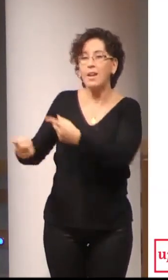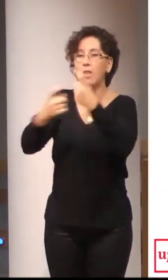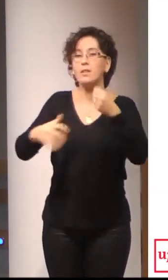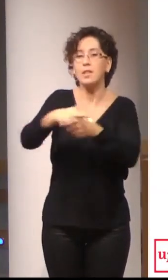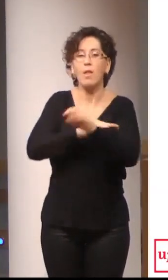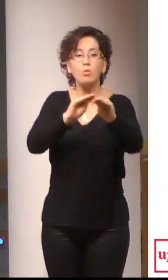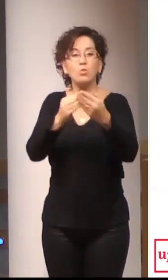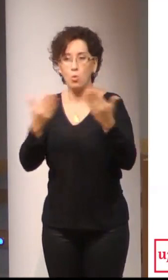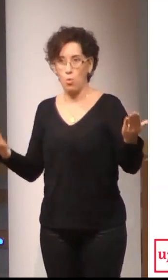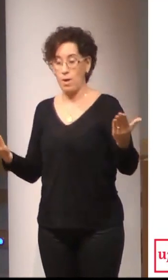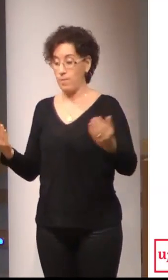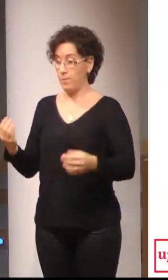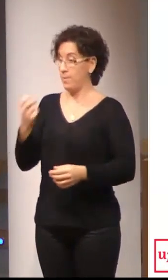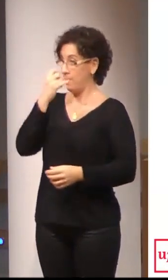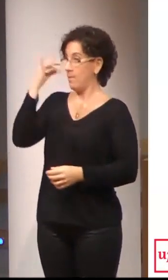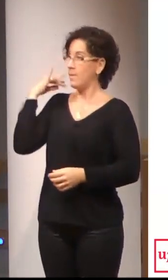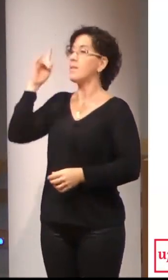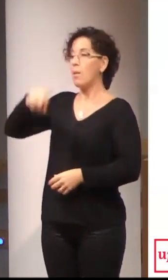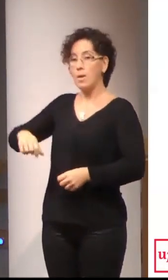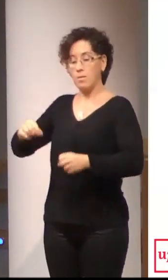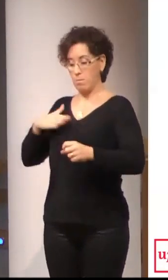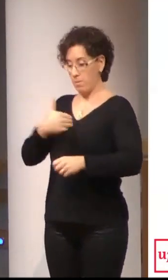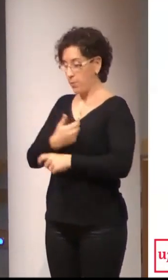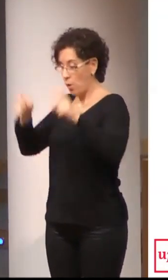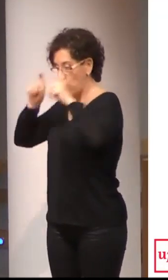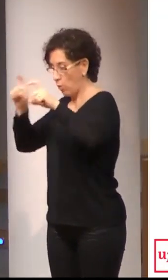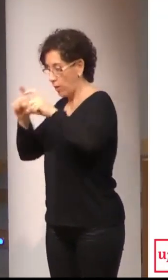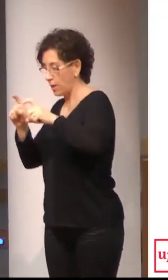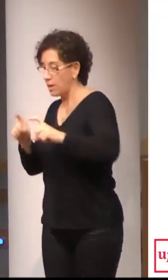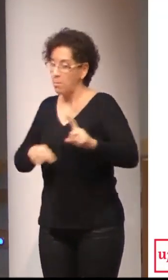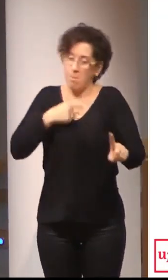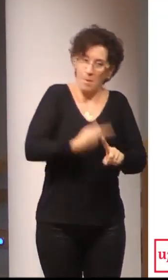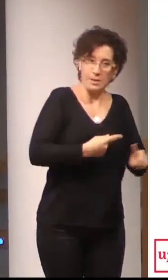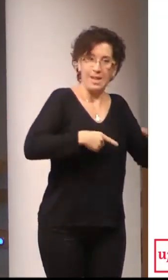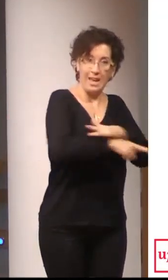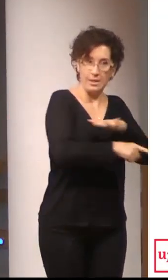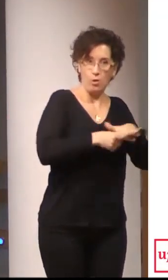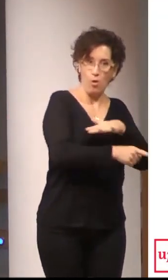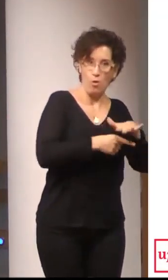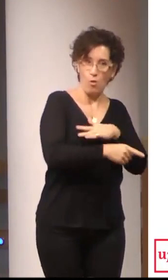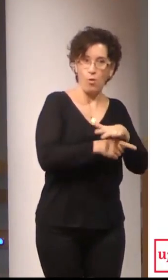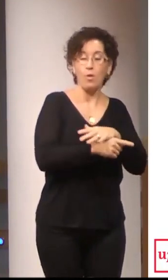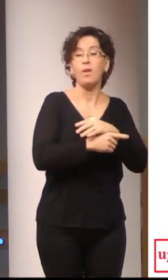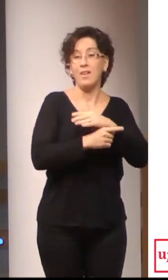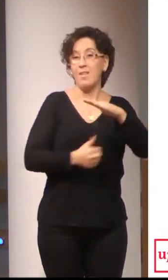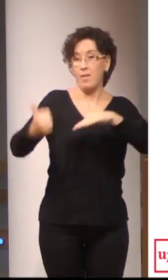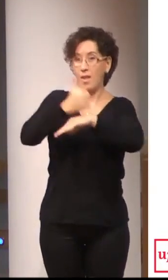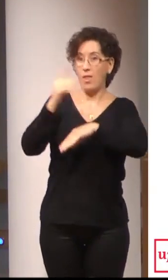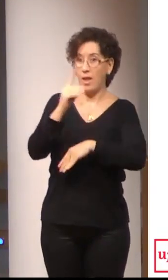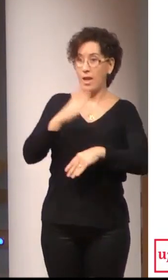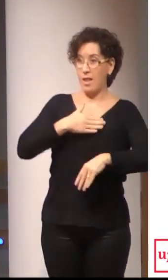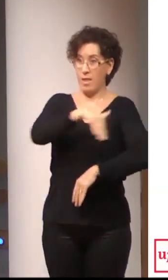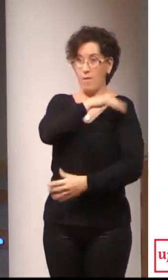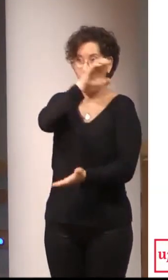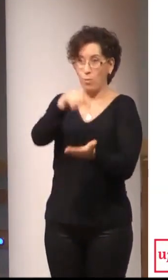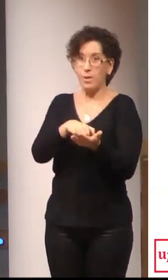Nos últimos anos ha compaginado a súa actividade docente con a gestión e ha sido decana da Facultad e, consecuencia,